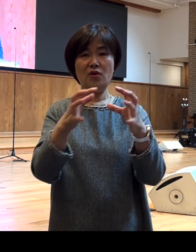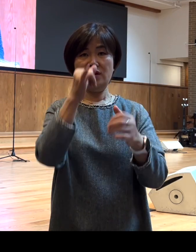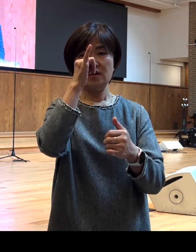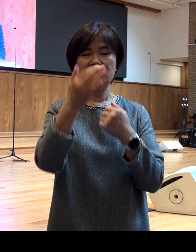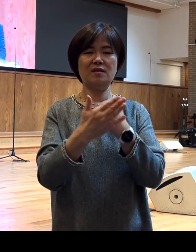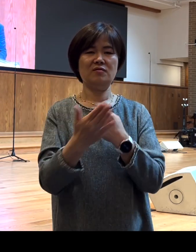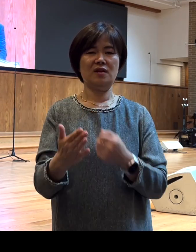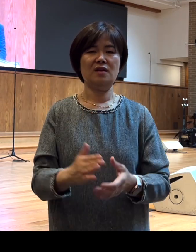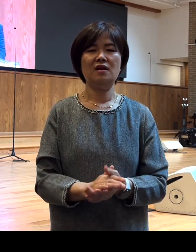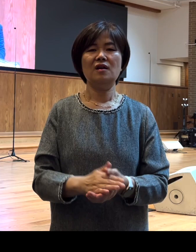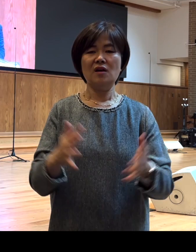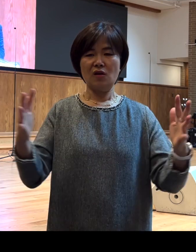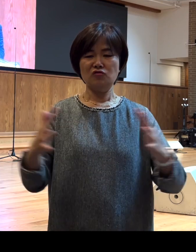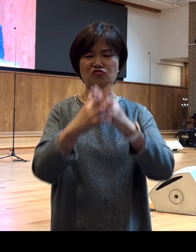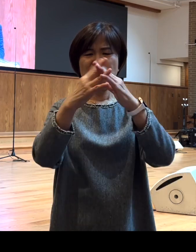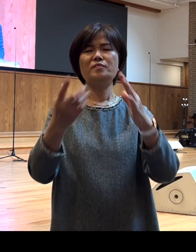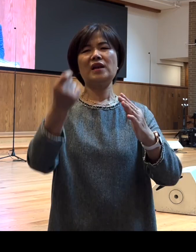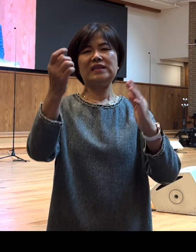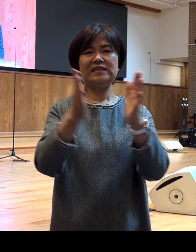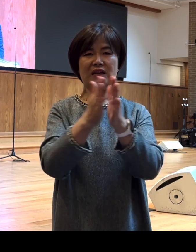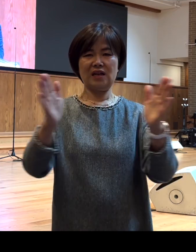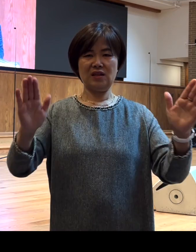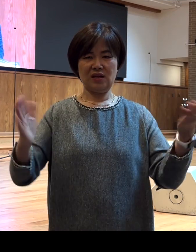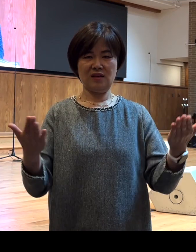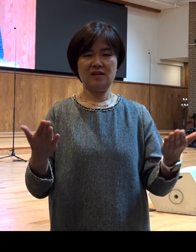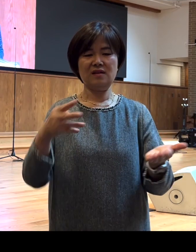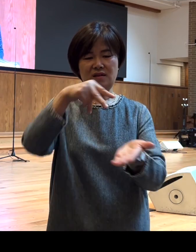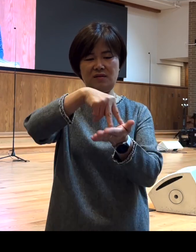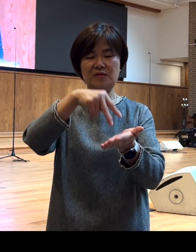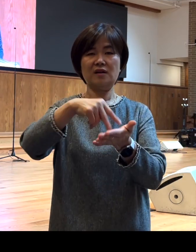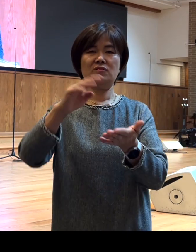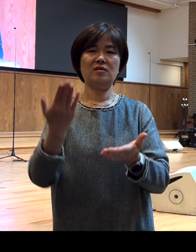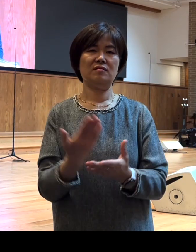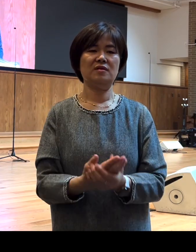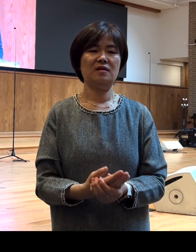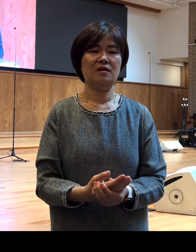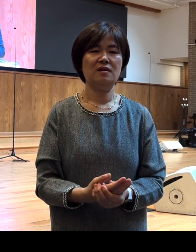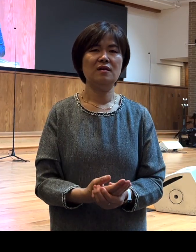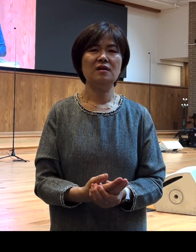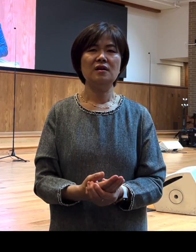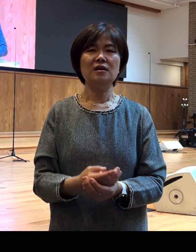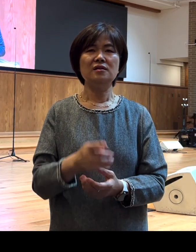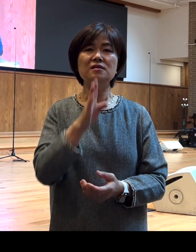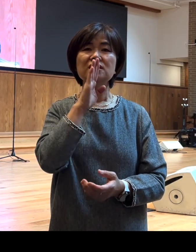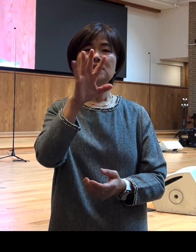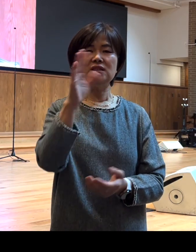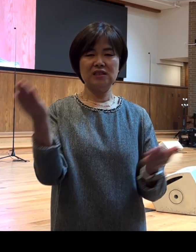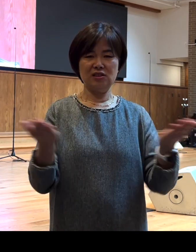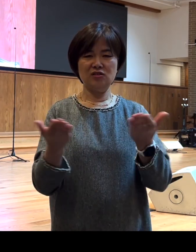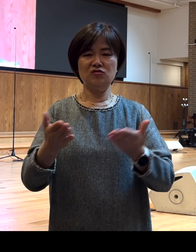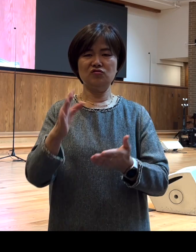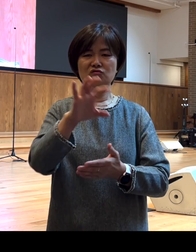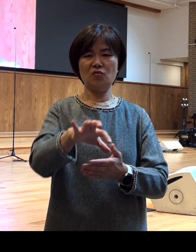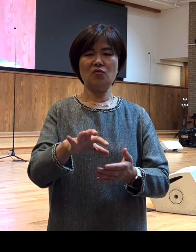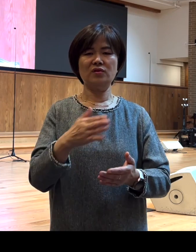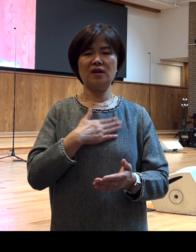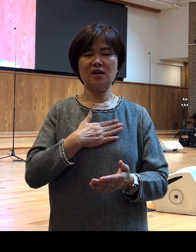건축을 빨리 시작해야 되는 그런 상황이었습니다 그럼 이 일을 앞두고 제가 당회에 기도할 시간을